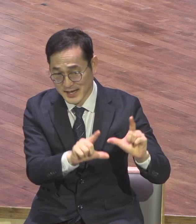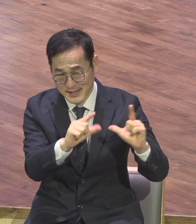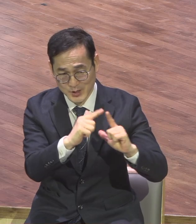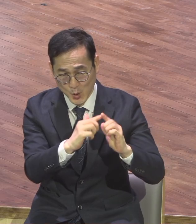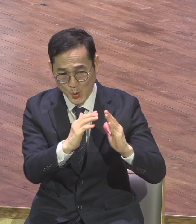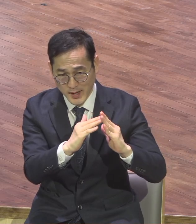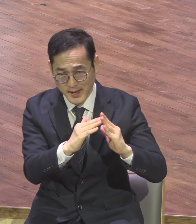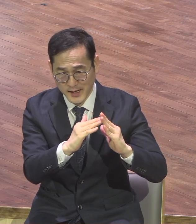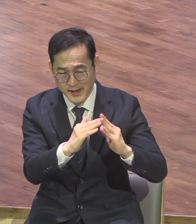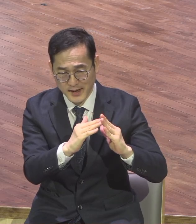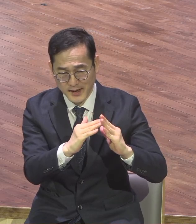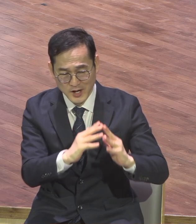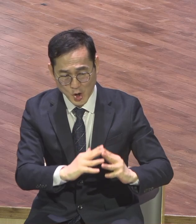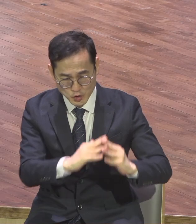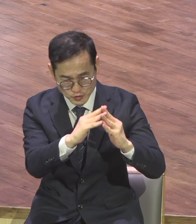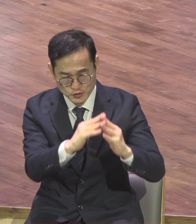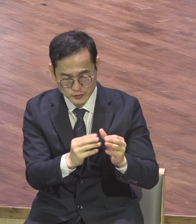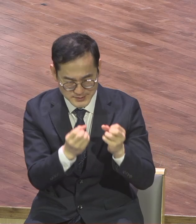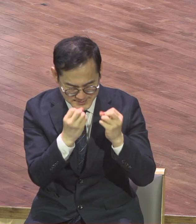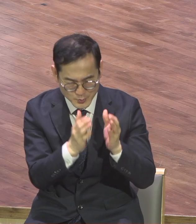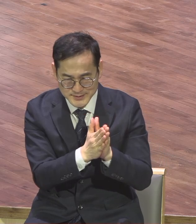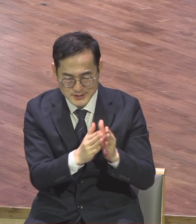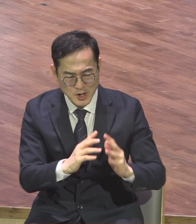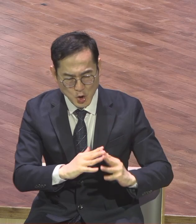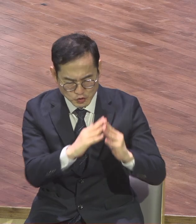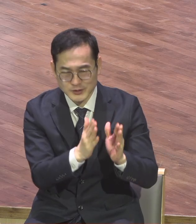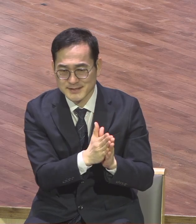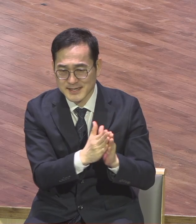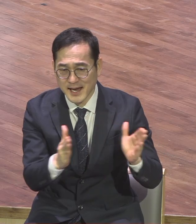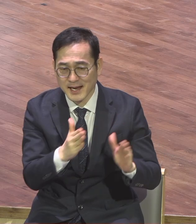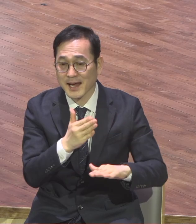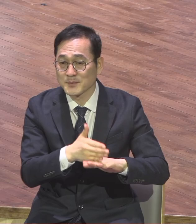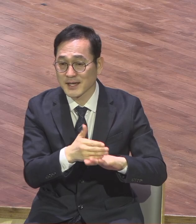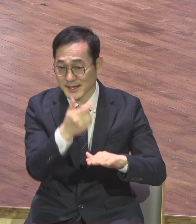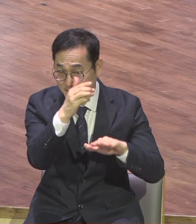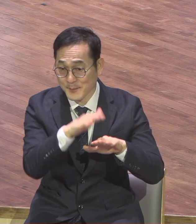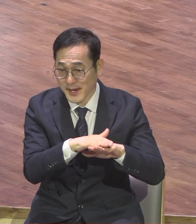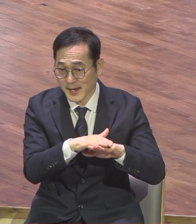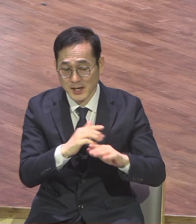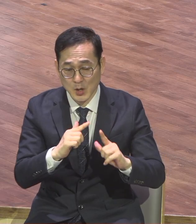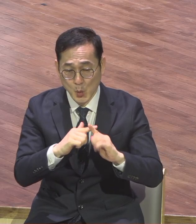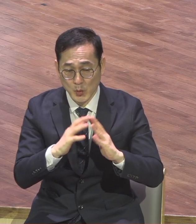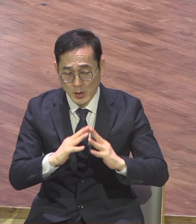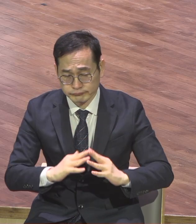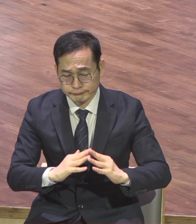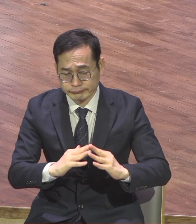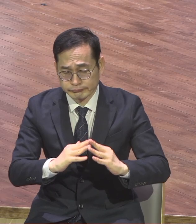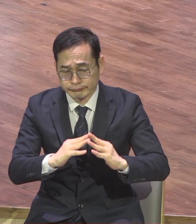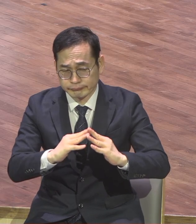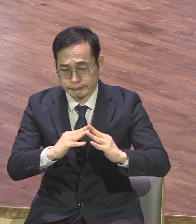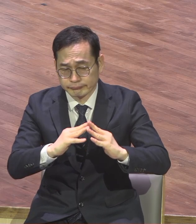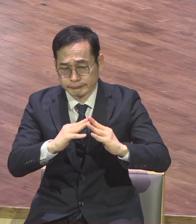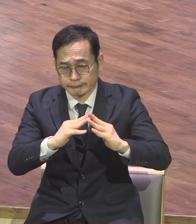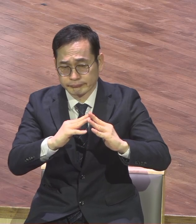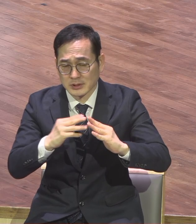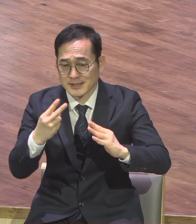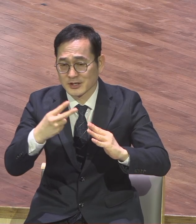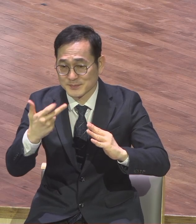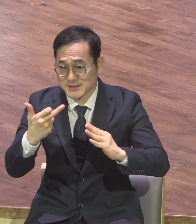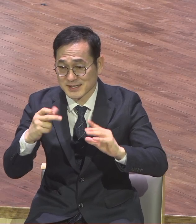기공 감사예배를 드리면서 본당 건축이 본격화되었고 2017년 12월